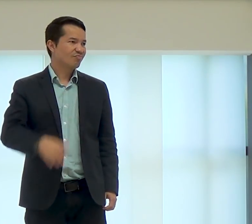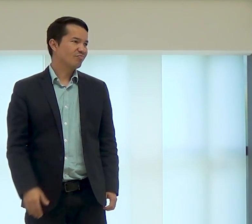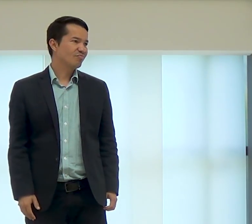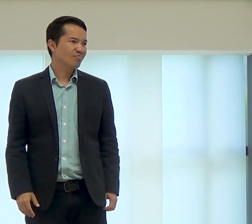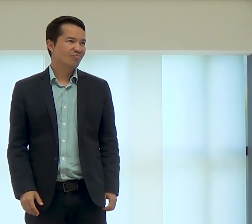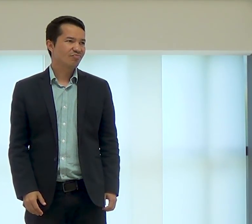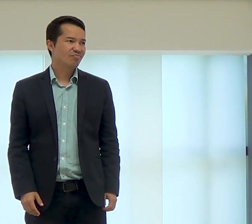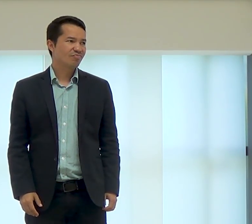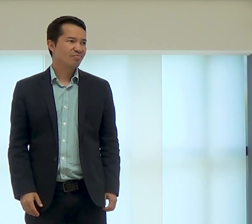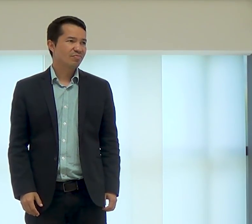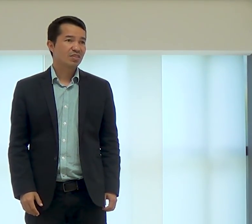Entendeu?